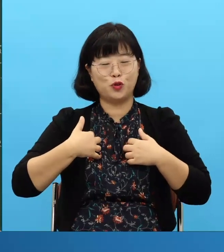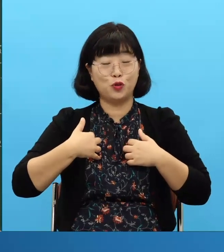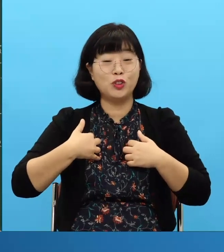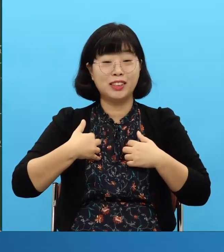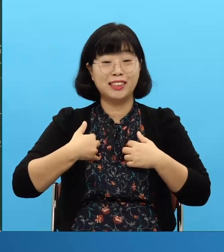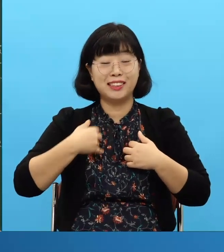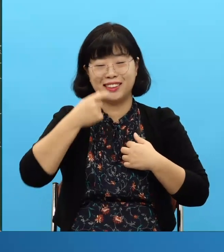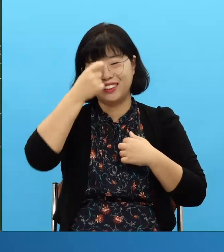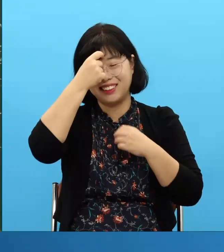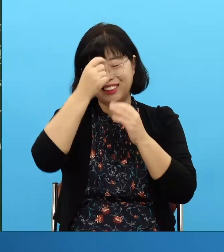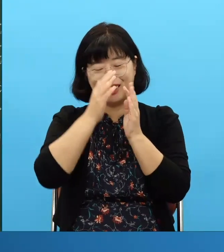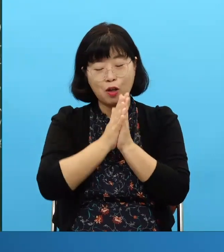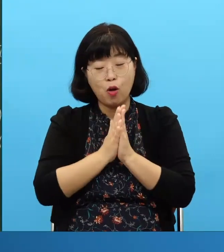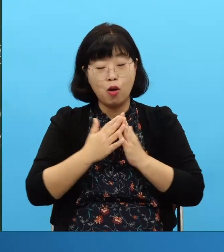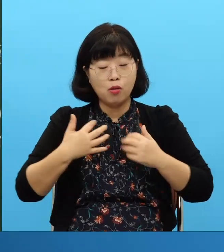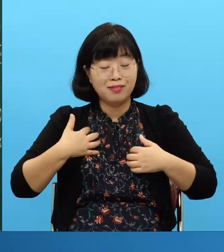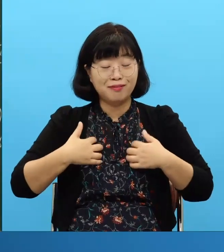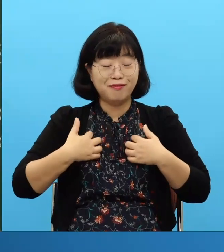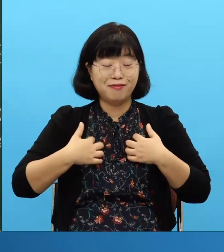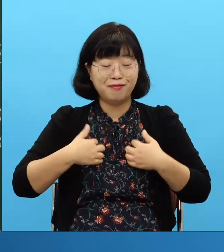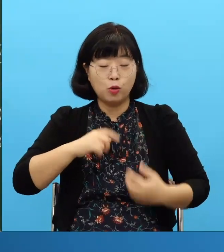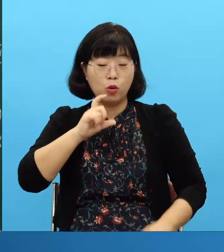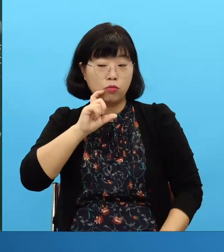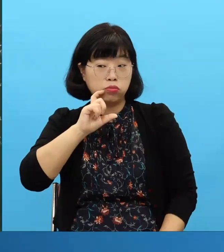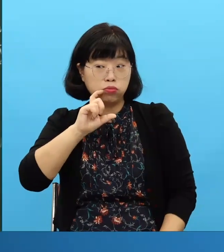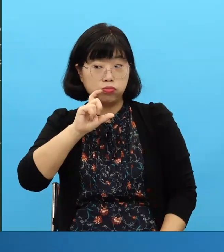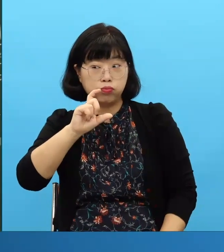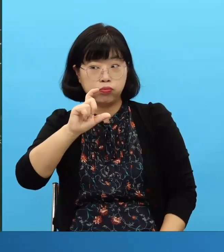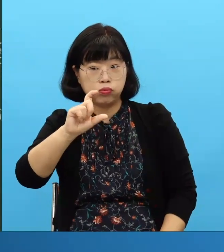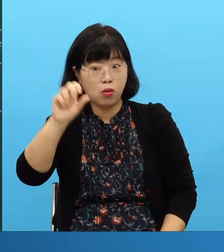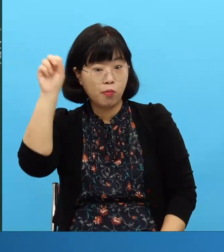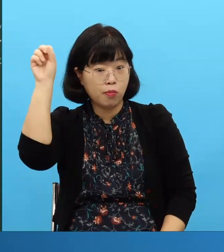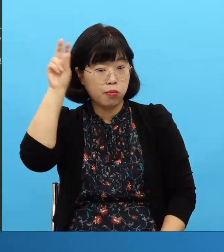Y de repente vienen respuestas Estas cosas toman lugar